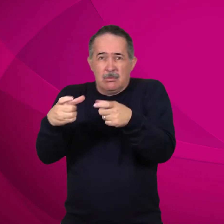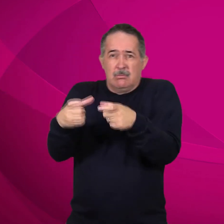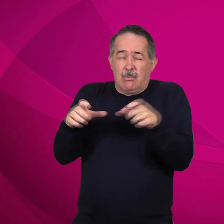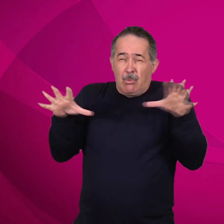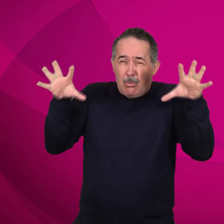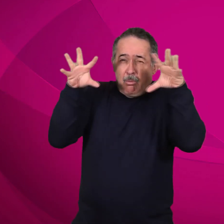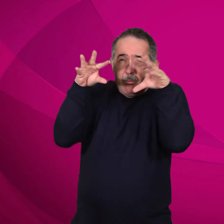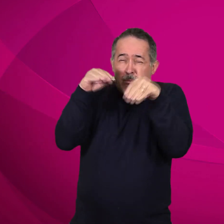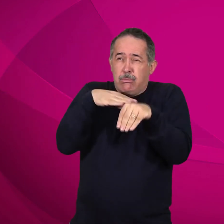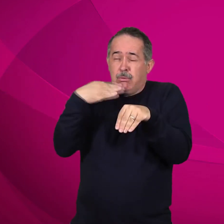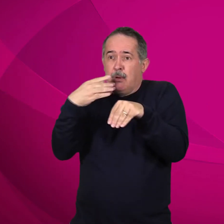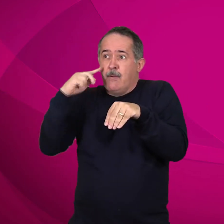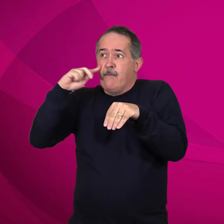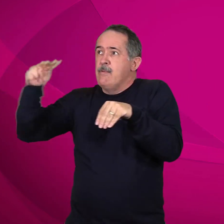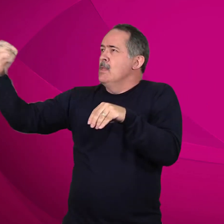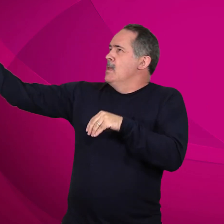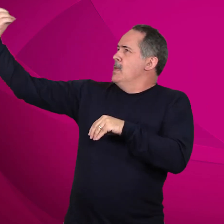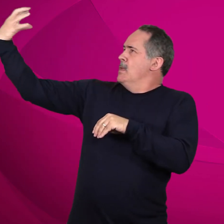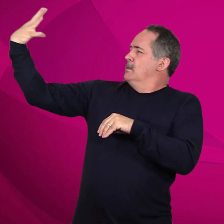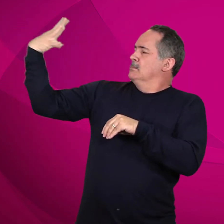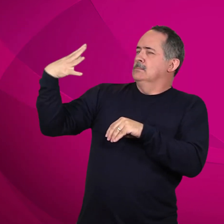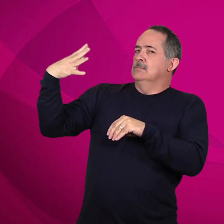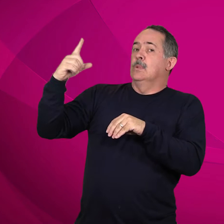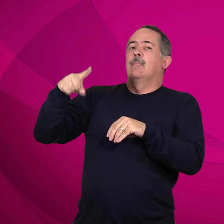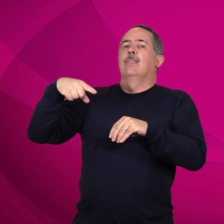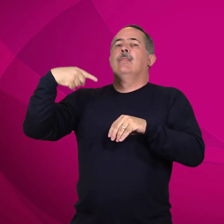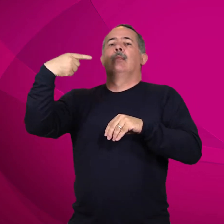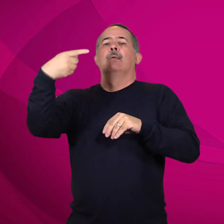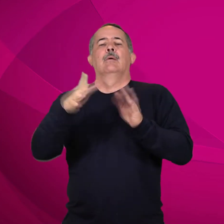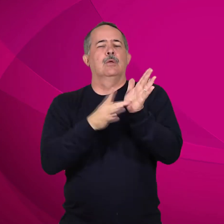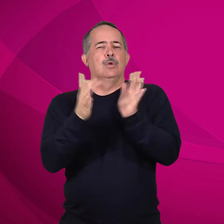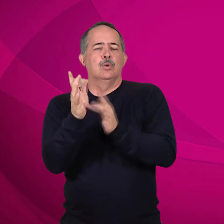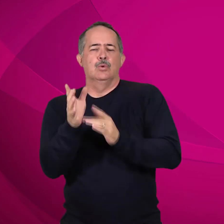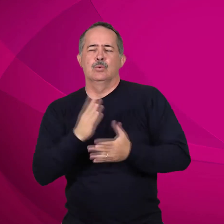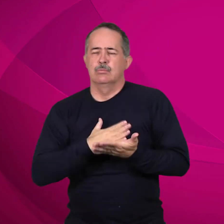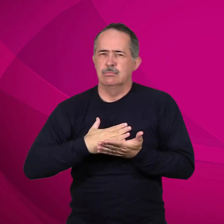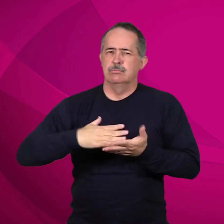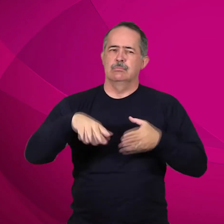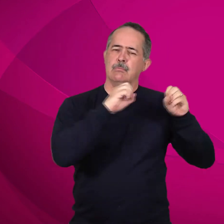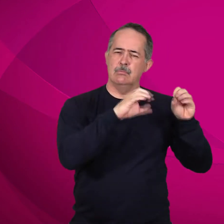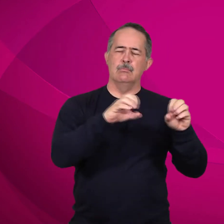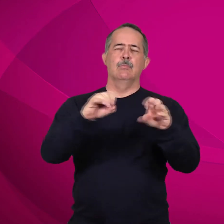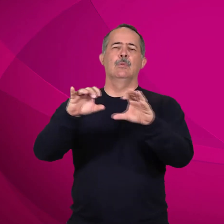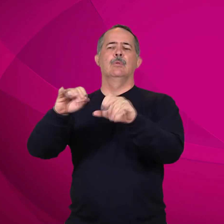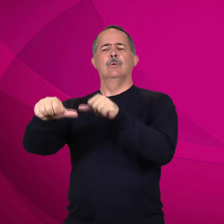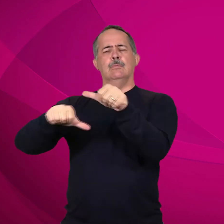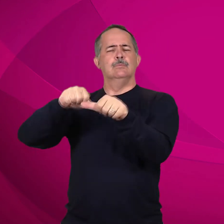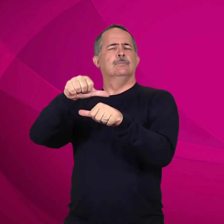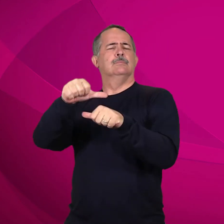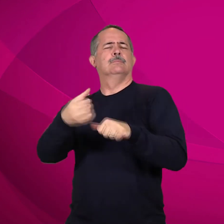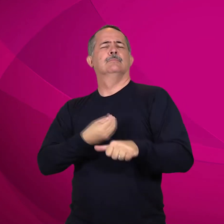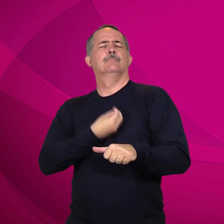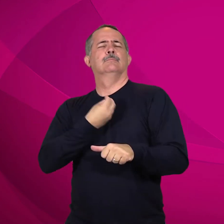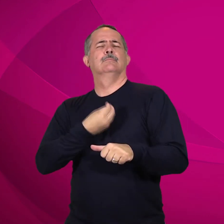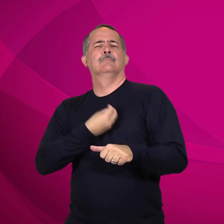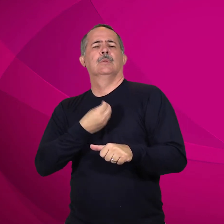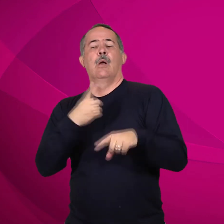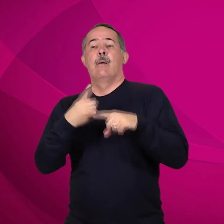Deus está próximo. Quando Jesus andava à beira do mar da Galiléia, viu dois